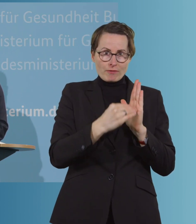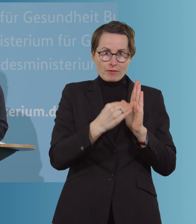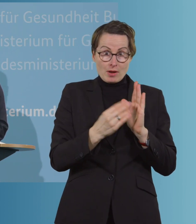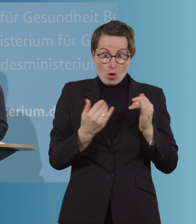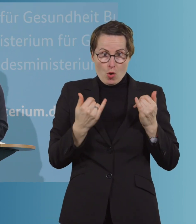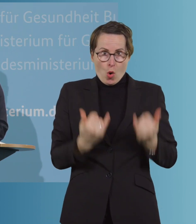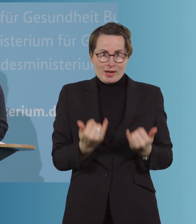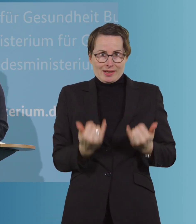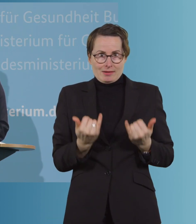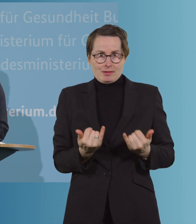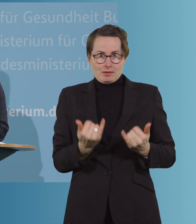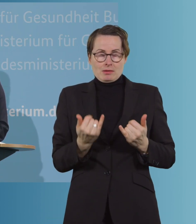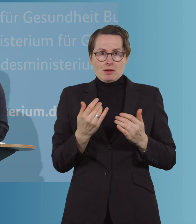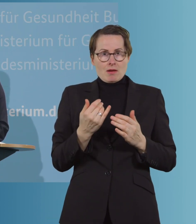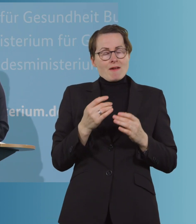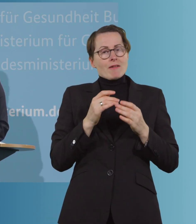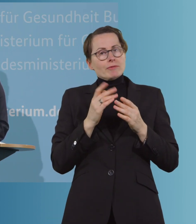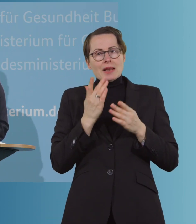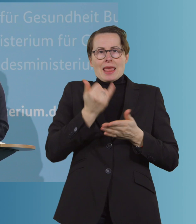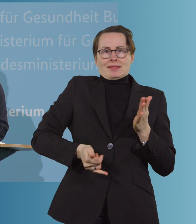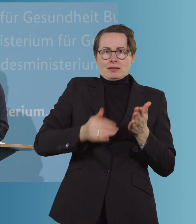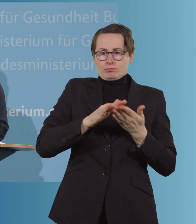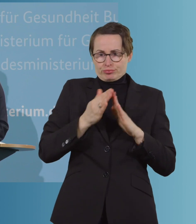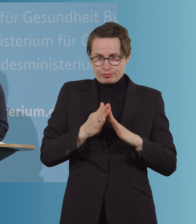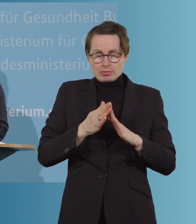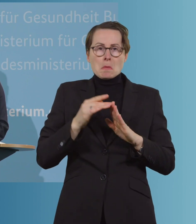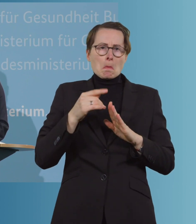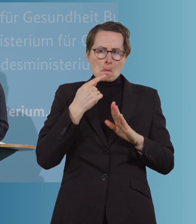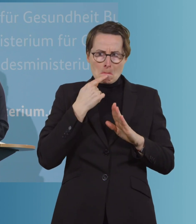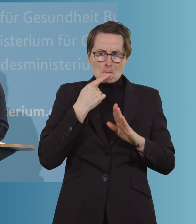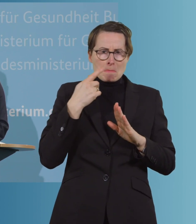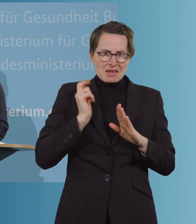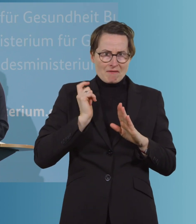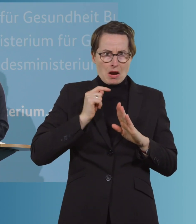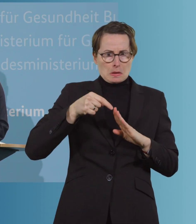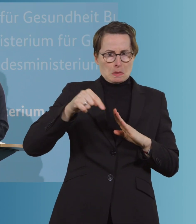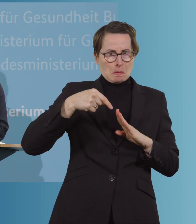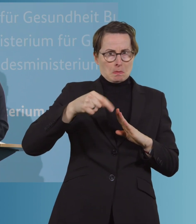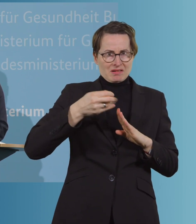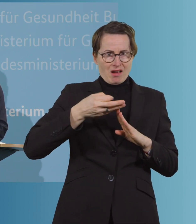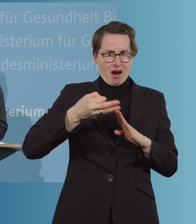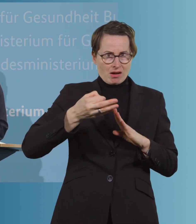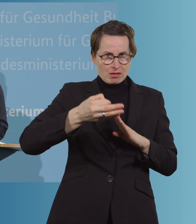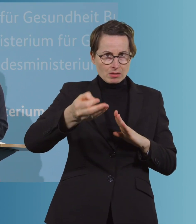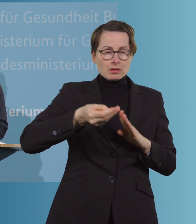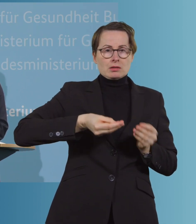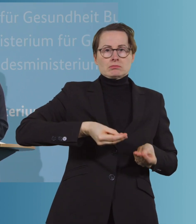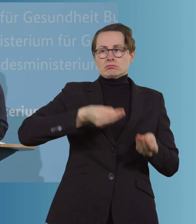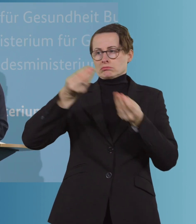finalen Feinabstimmung. Und dann gehe ich davon aus, dass wir ihn in den nächsten Tagen dann auch im Deutschen Bundestag